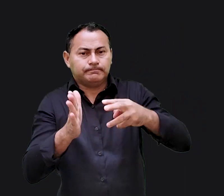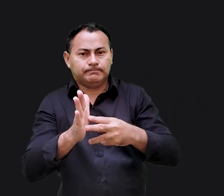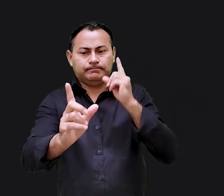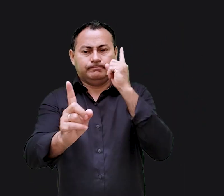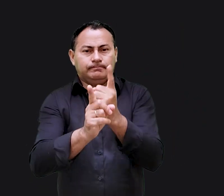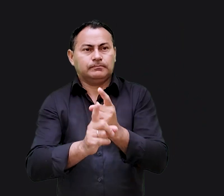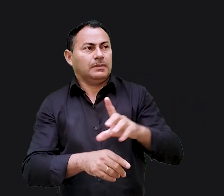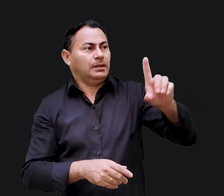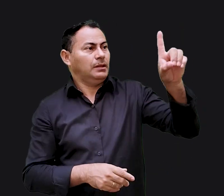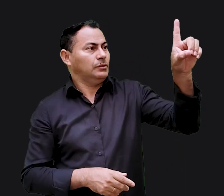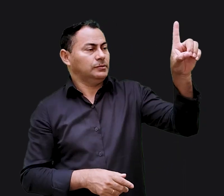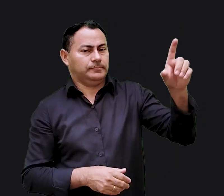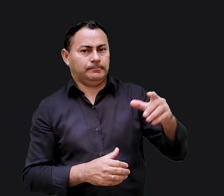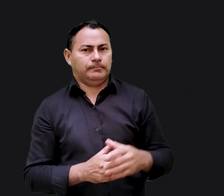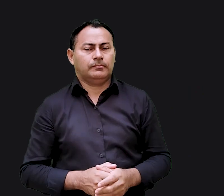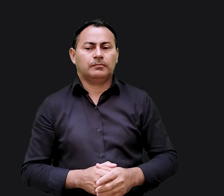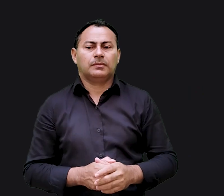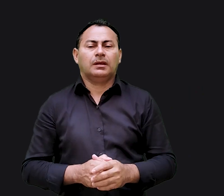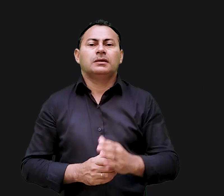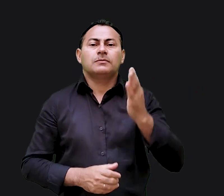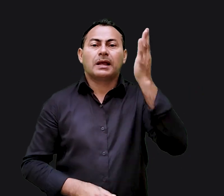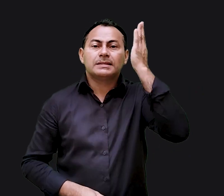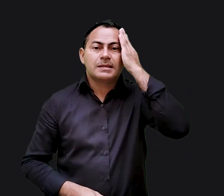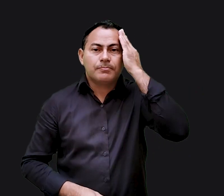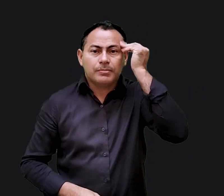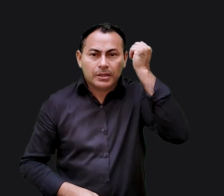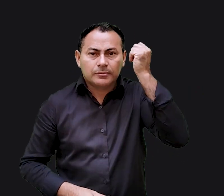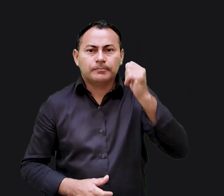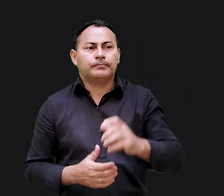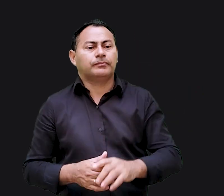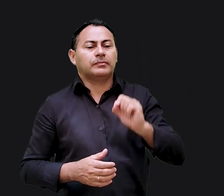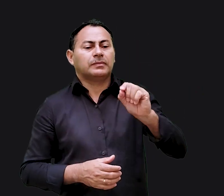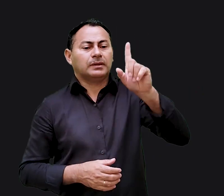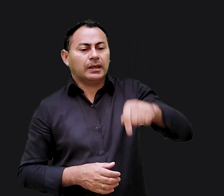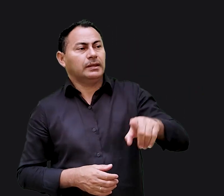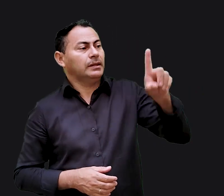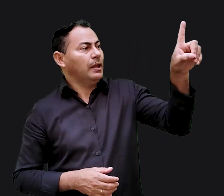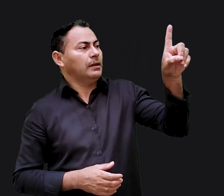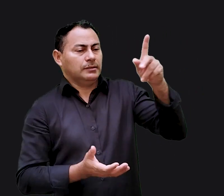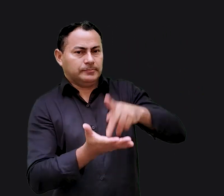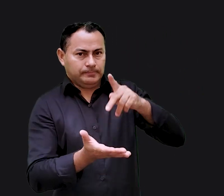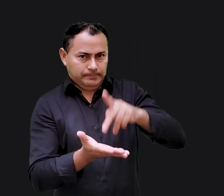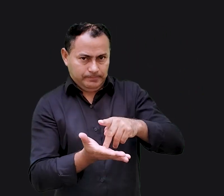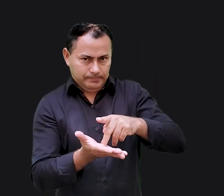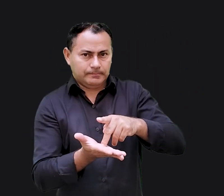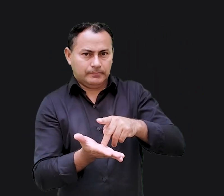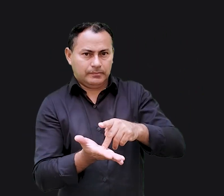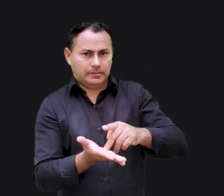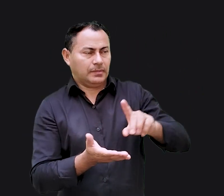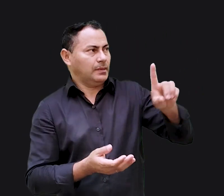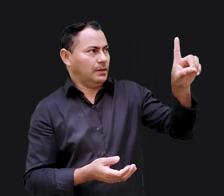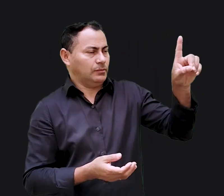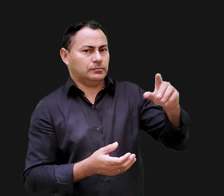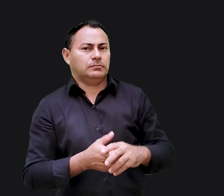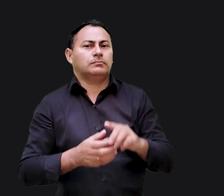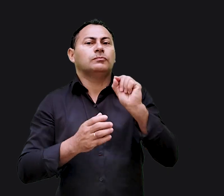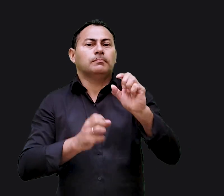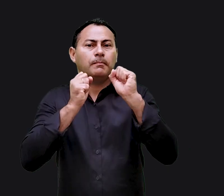significado quando encontraram Deus. Eles descobriram quem é e realmente quem é Deus